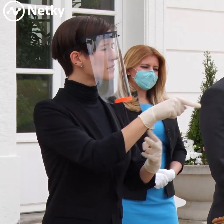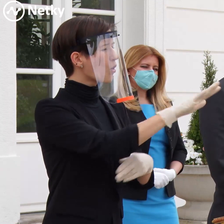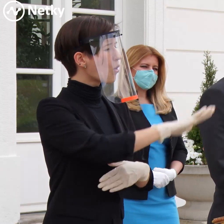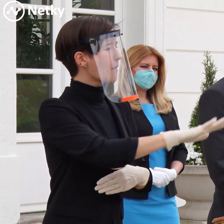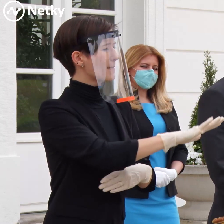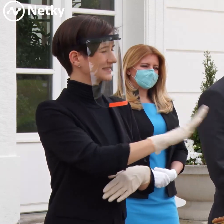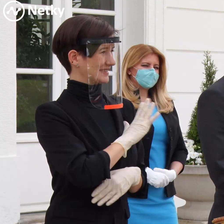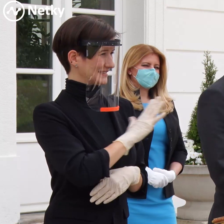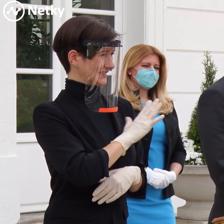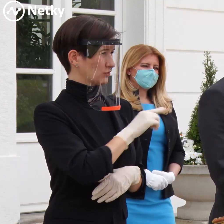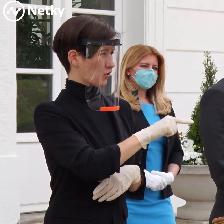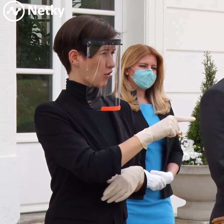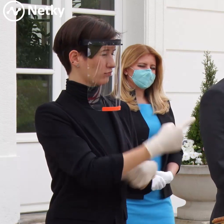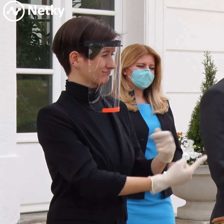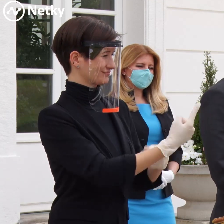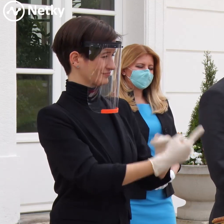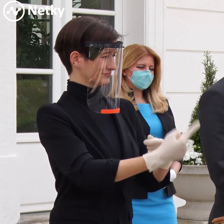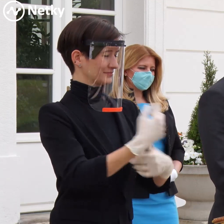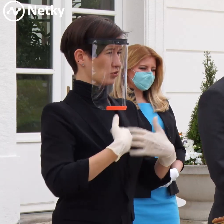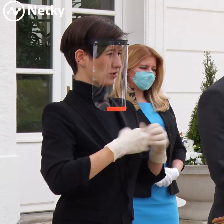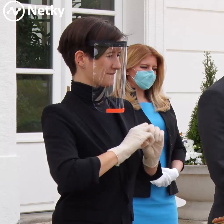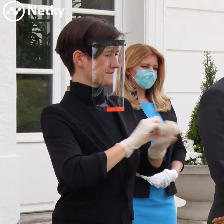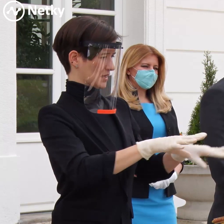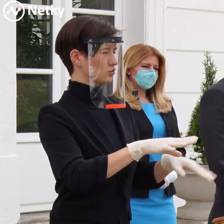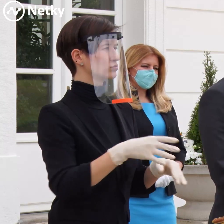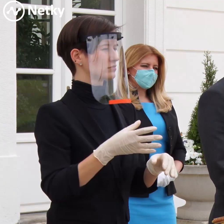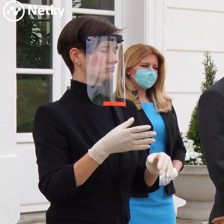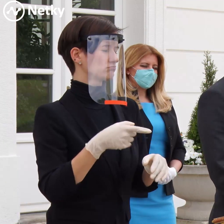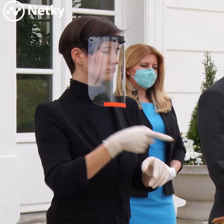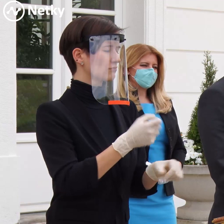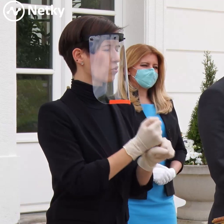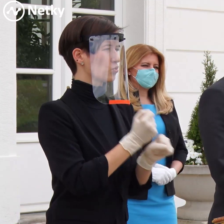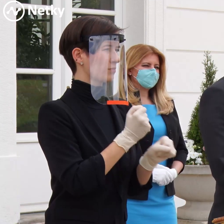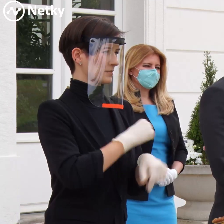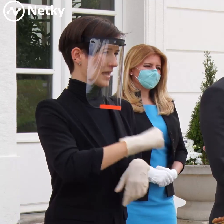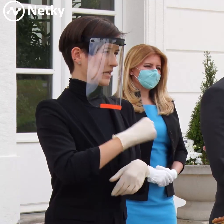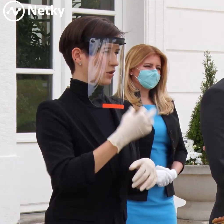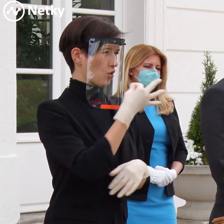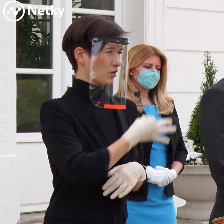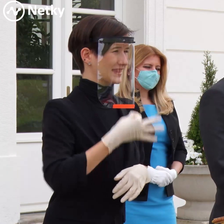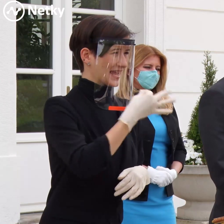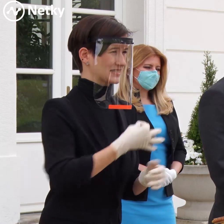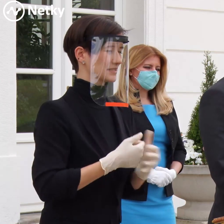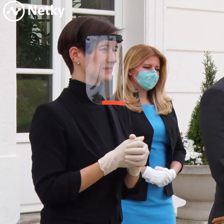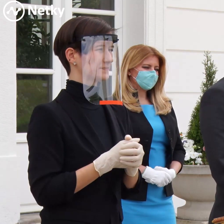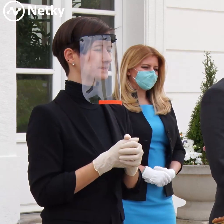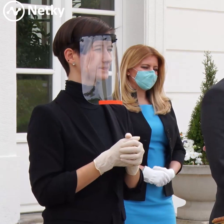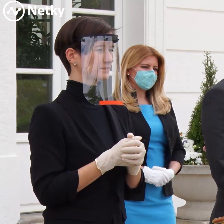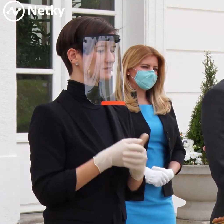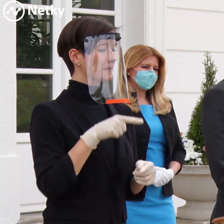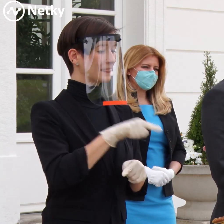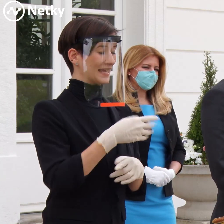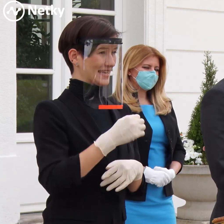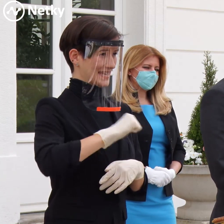Ja osobne si myslím, že sa s nimi budú dať pretestovať aj marginalizované komunity. Opäť, tento test nám veľmi rýchlo, do 30